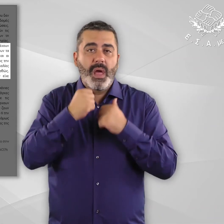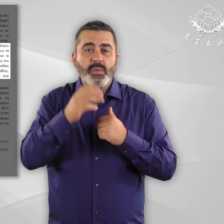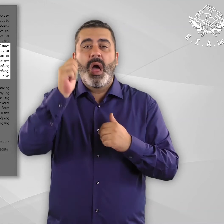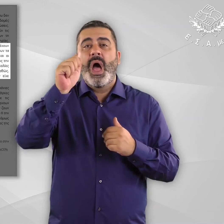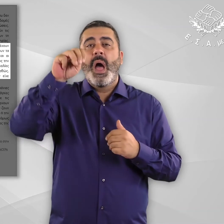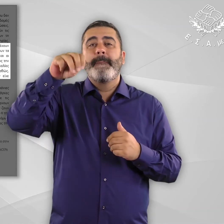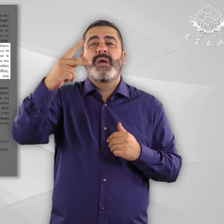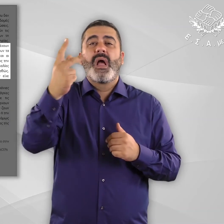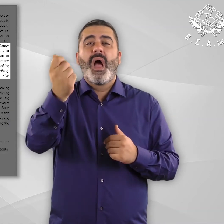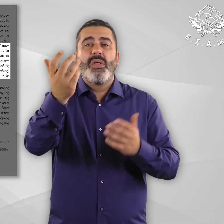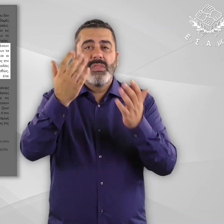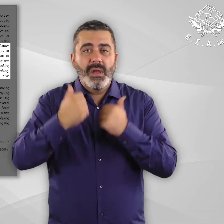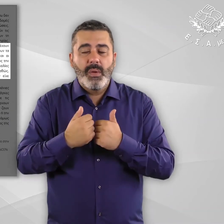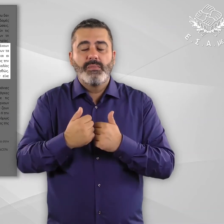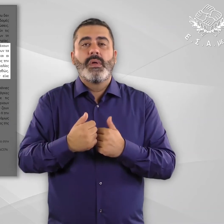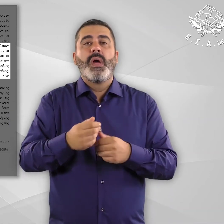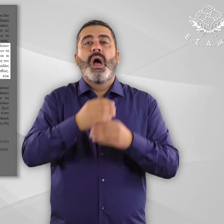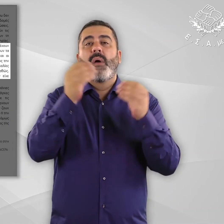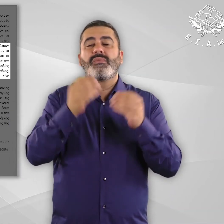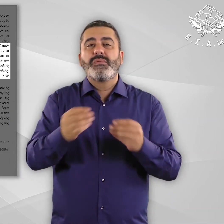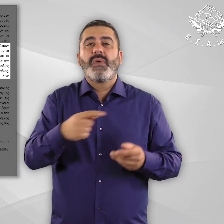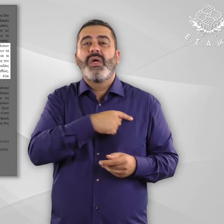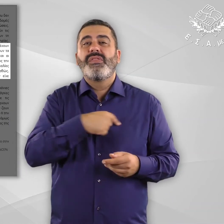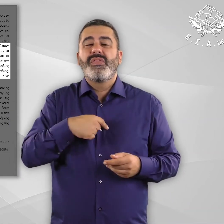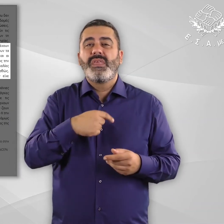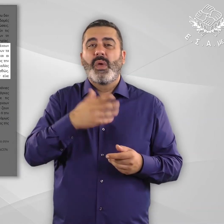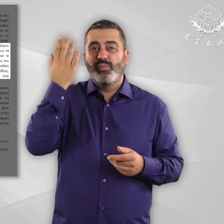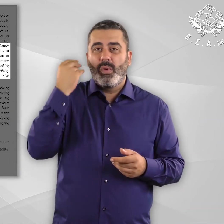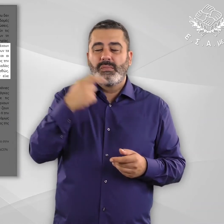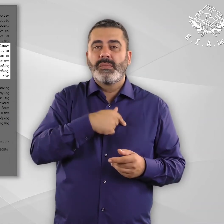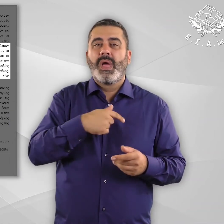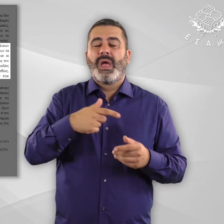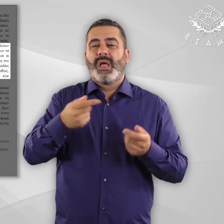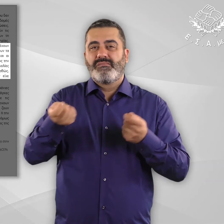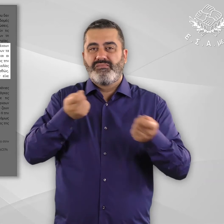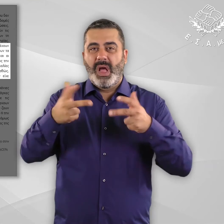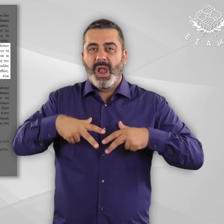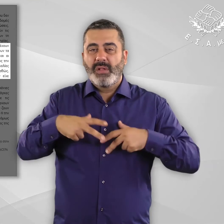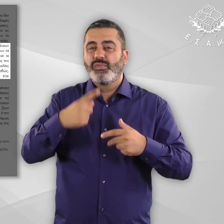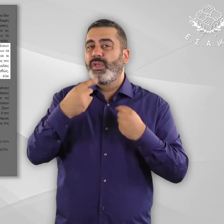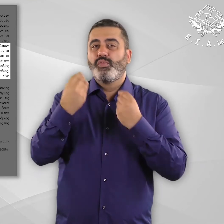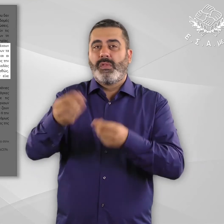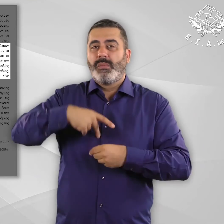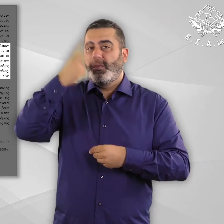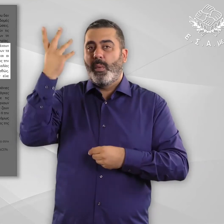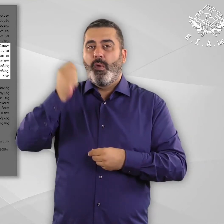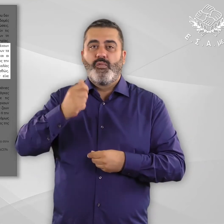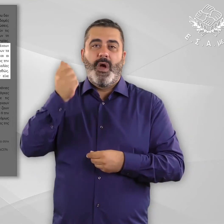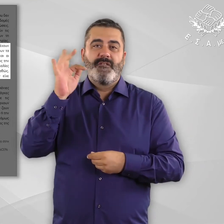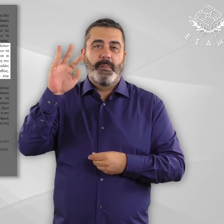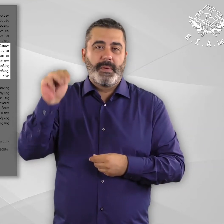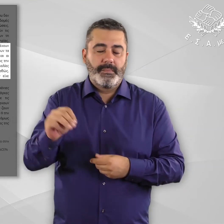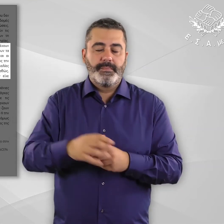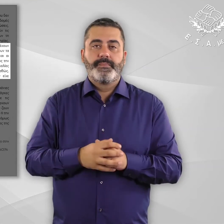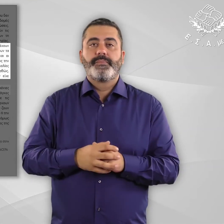ΑΜΚΑΑΚΑΑΚΑΦΜΗ καθώς, τουλάχιστον μέχρι πρότινος, η διοικητική π αρμονιστεί με την